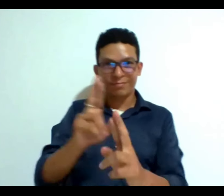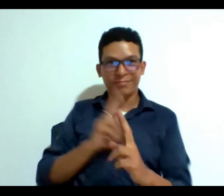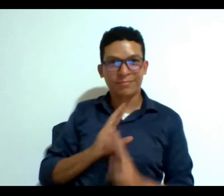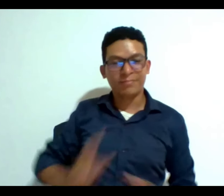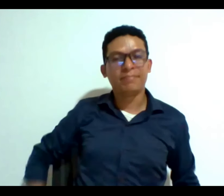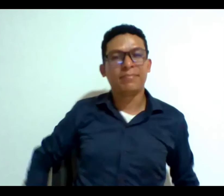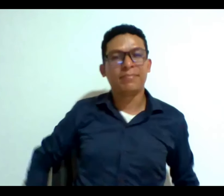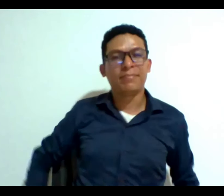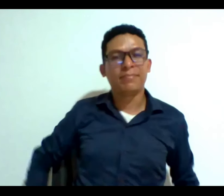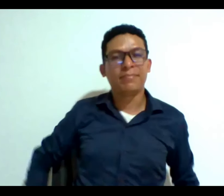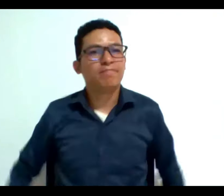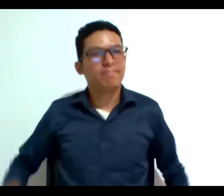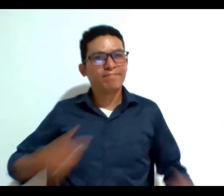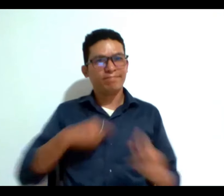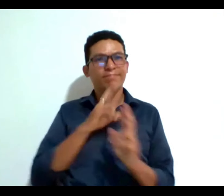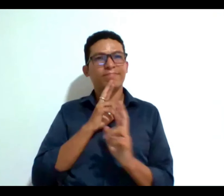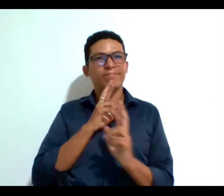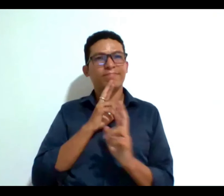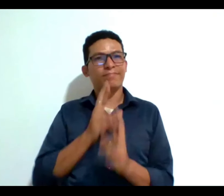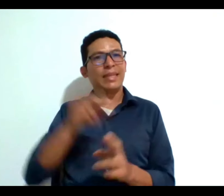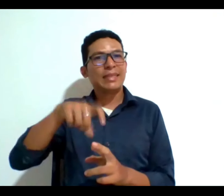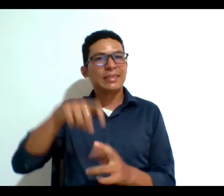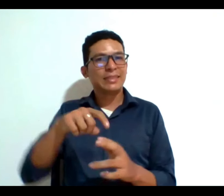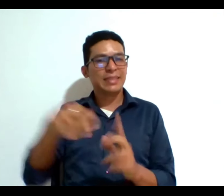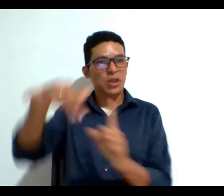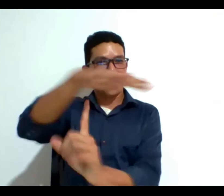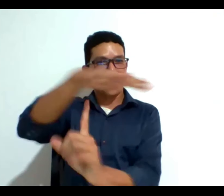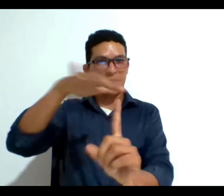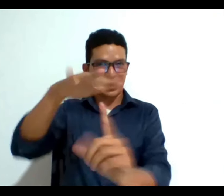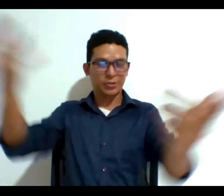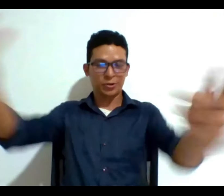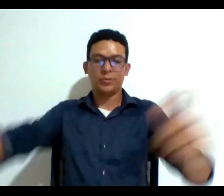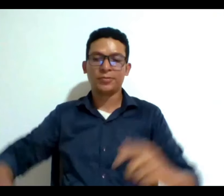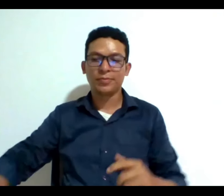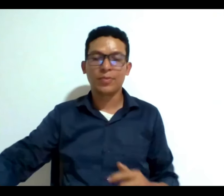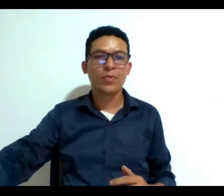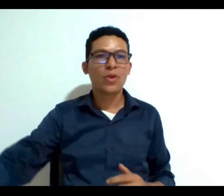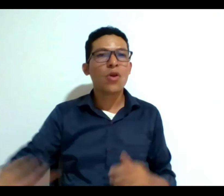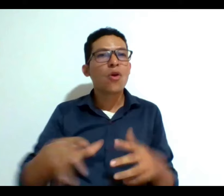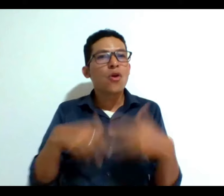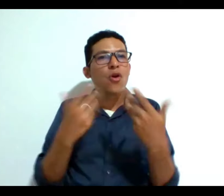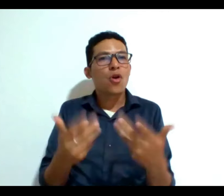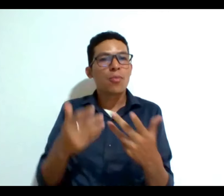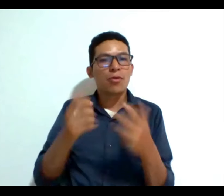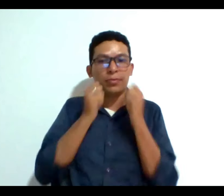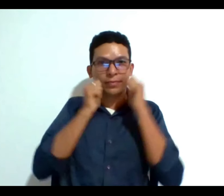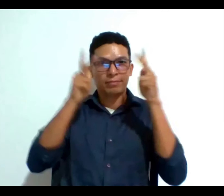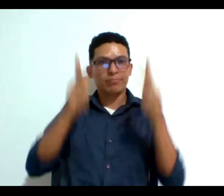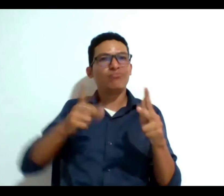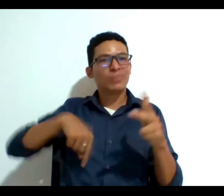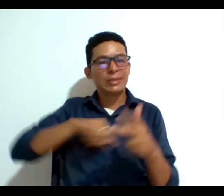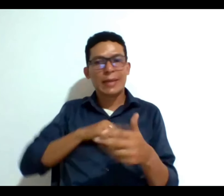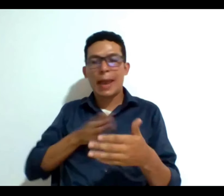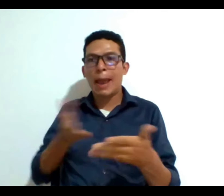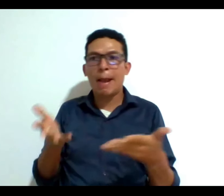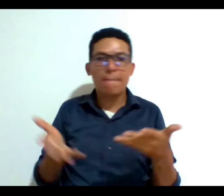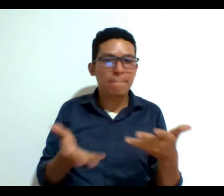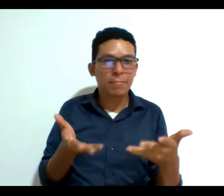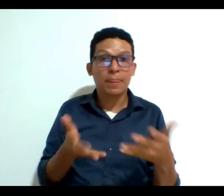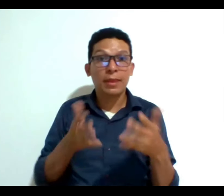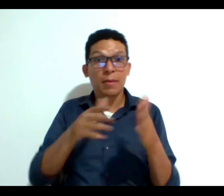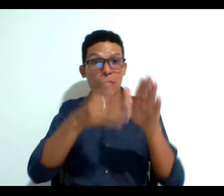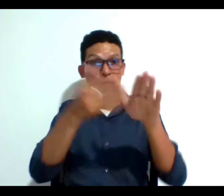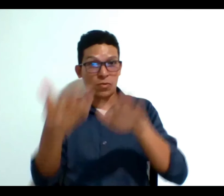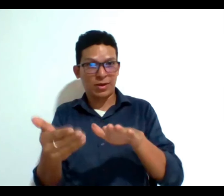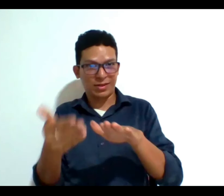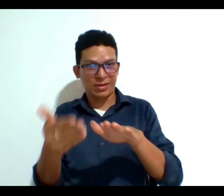contexto y el contexto es como los seres humanos nos hemos enfrentado al tema de la muerte en